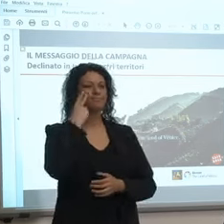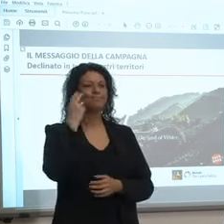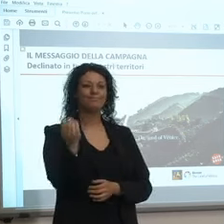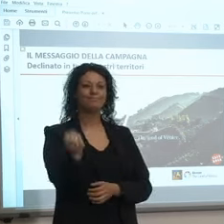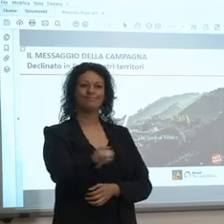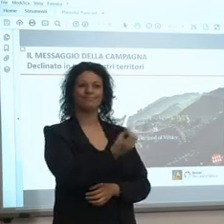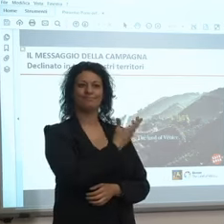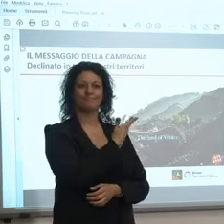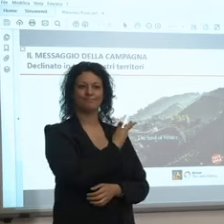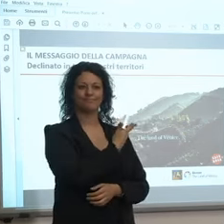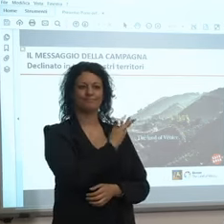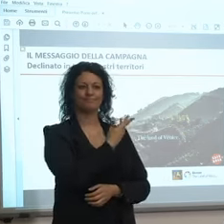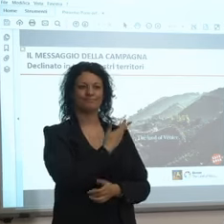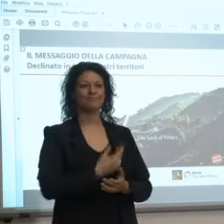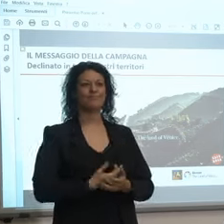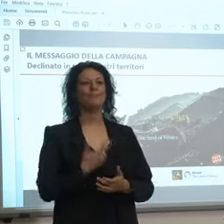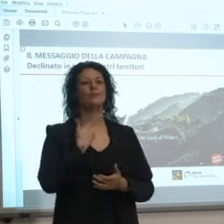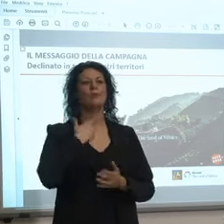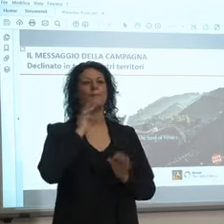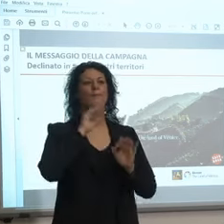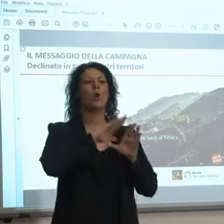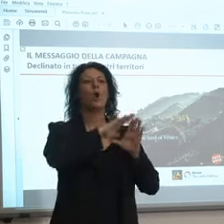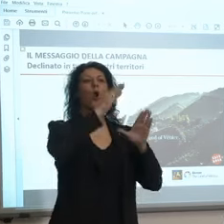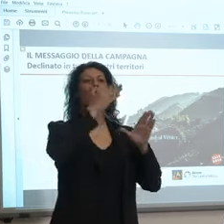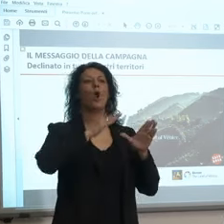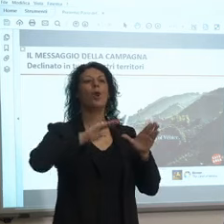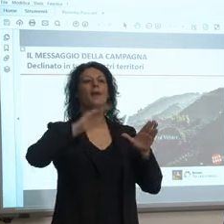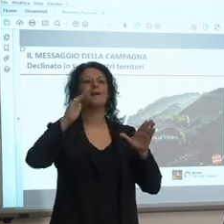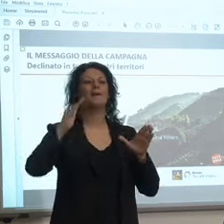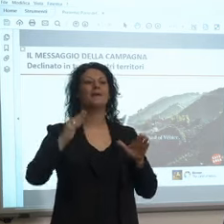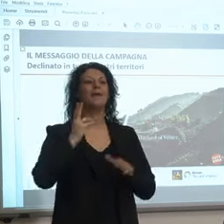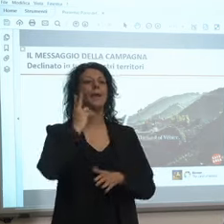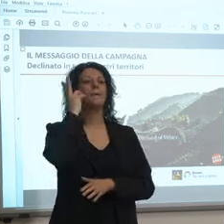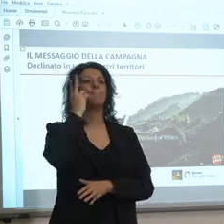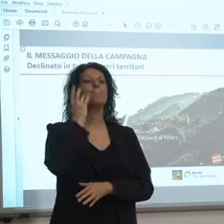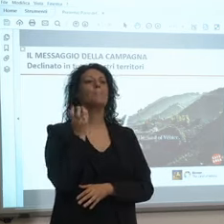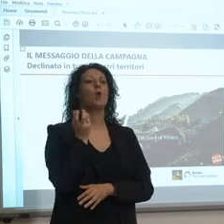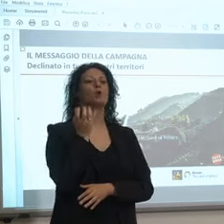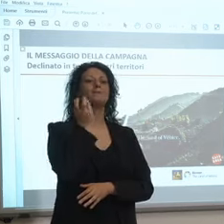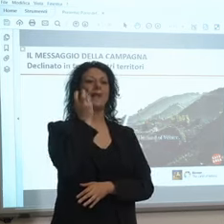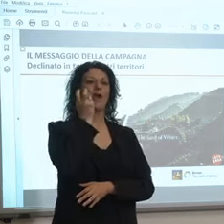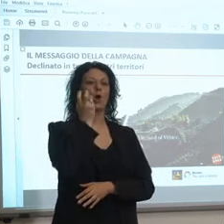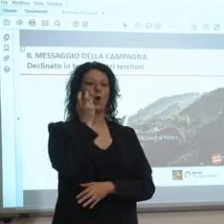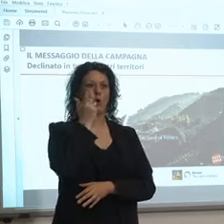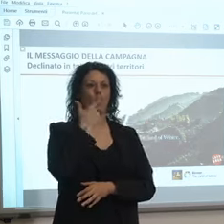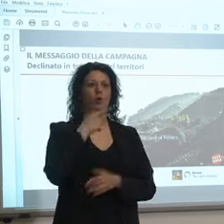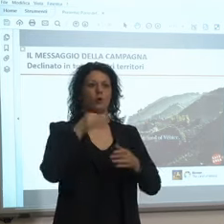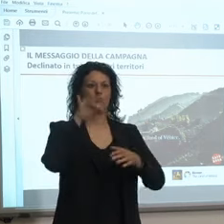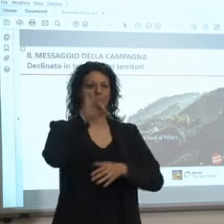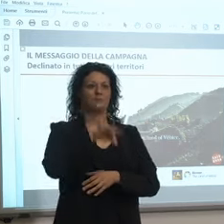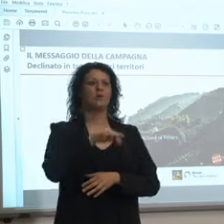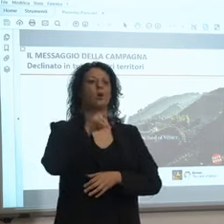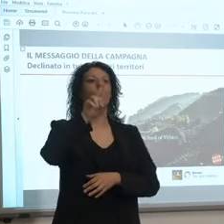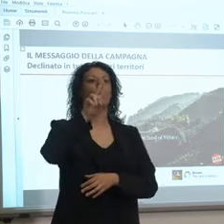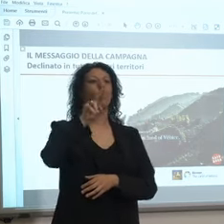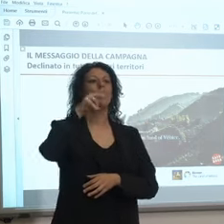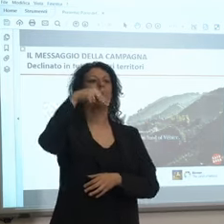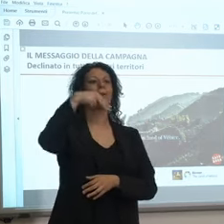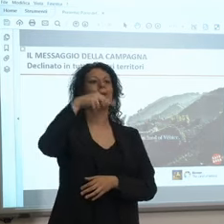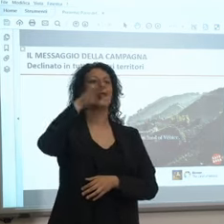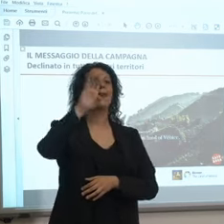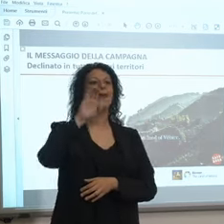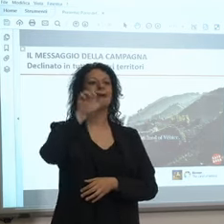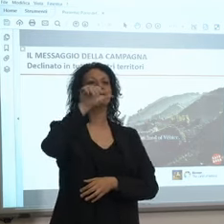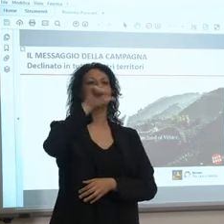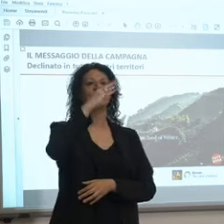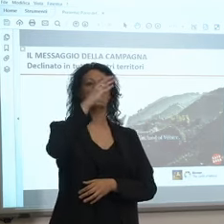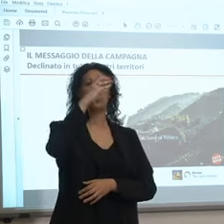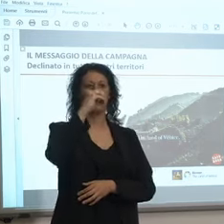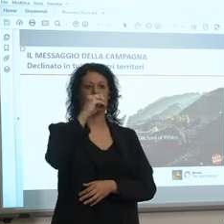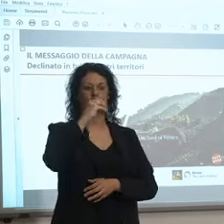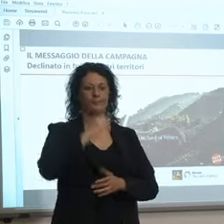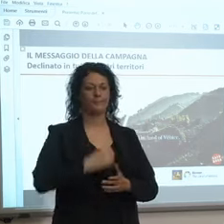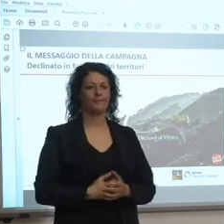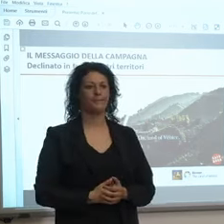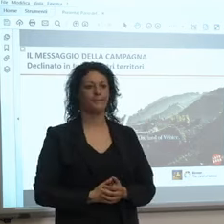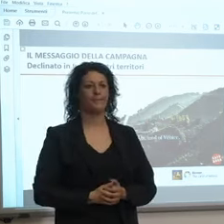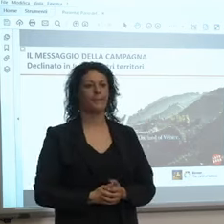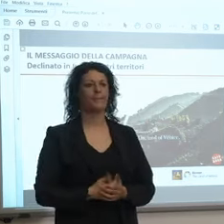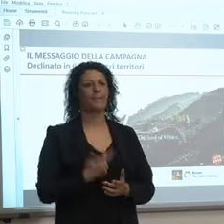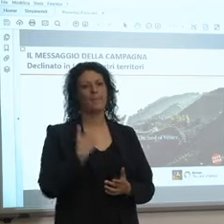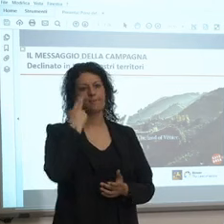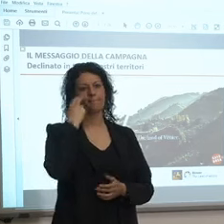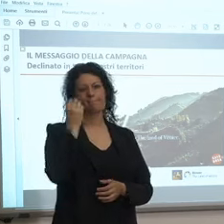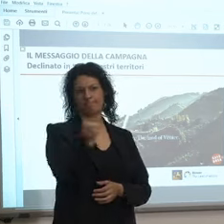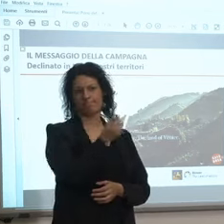qui ci sono le colline del Prosecco siti UNESCO ecco vi dico subito una roba vi faccio vedere 4-5 slide veloci ma solo per